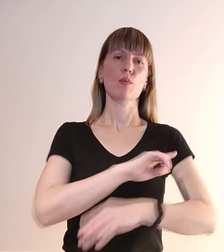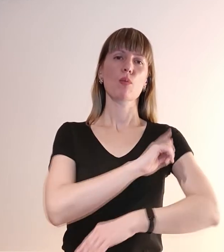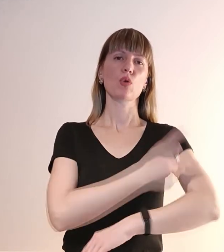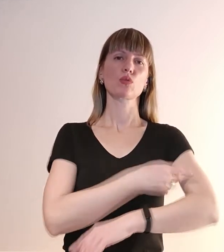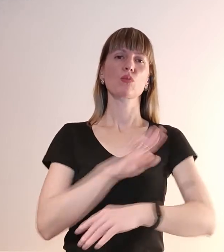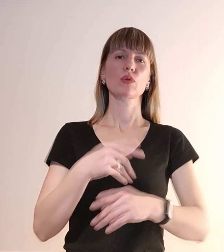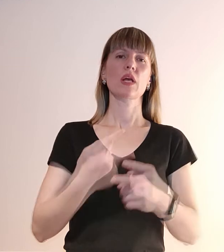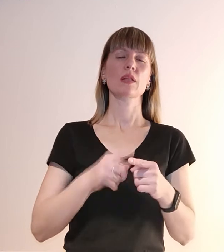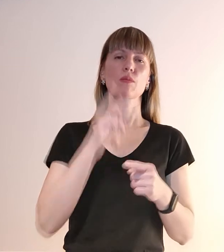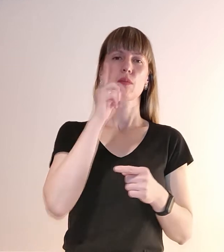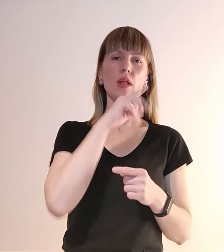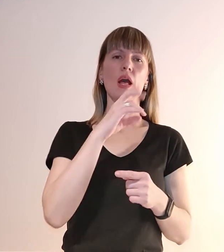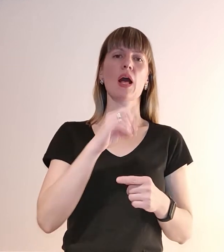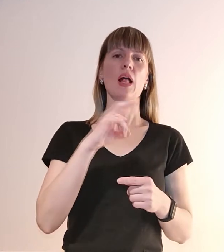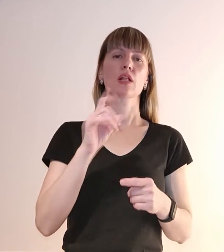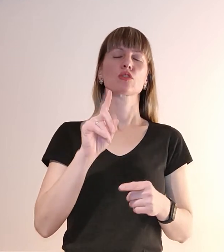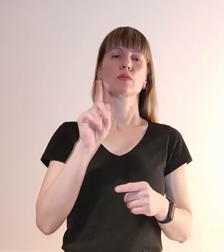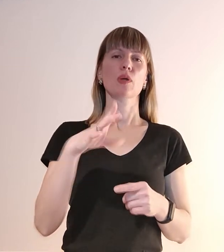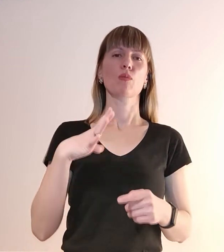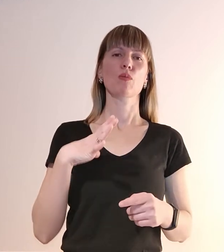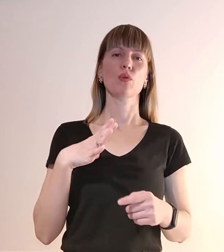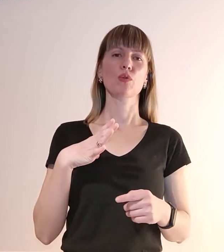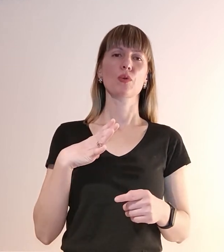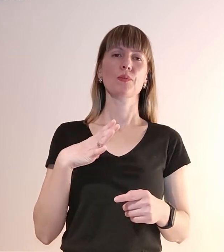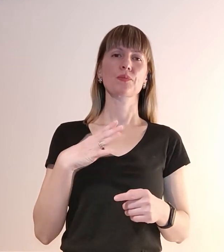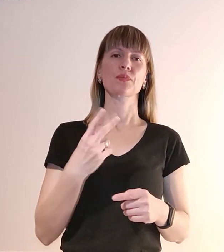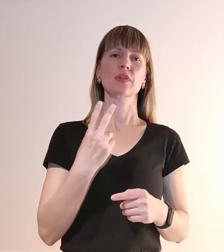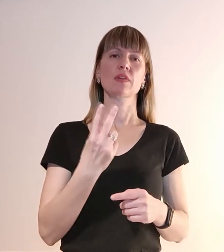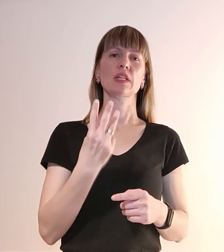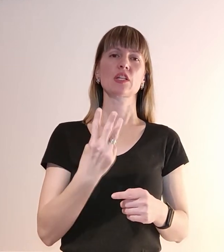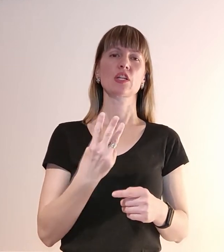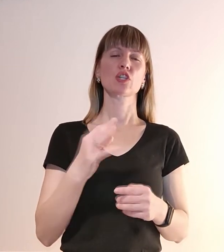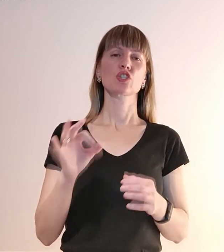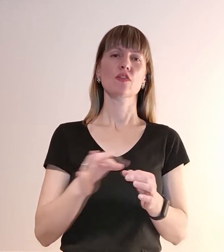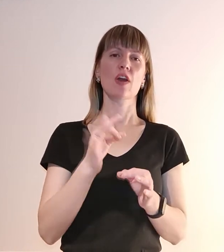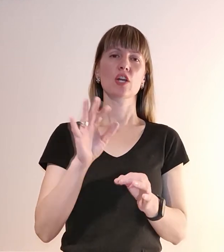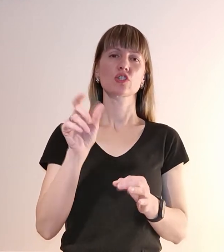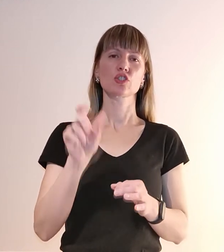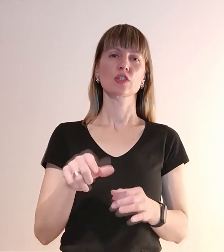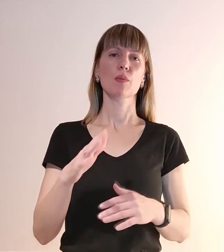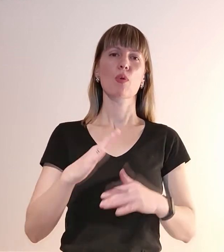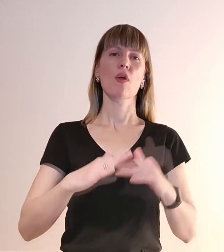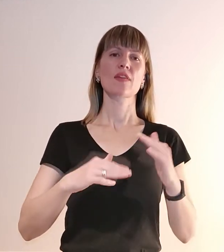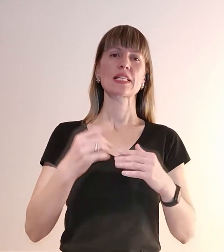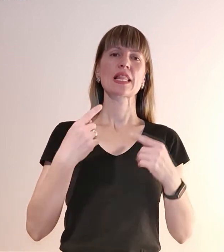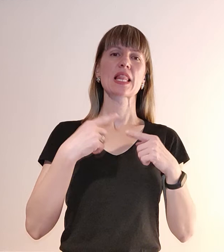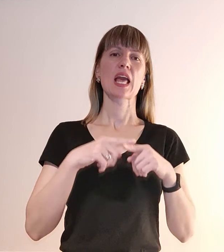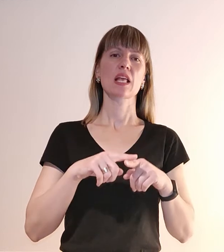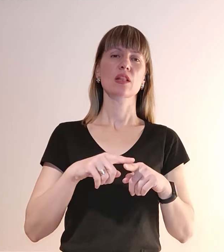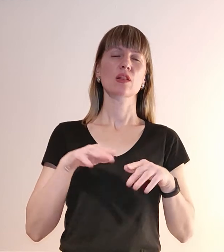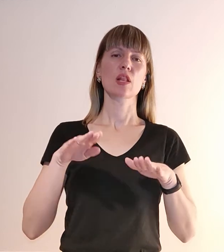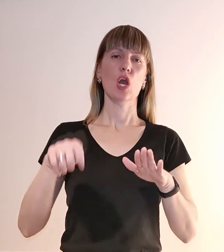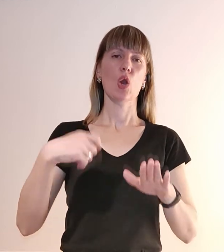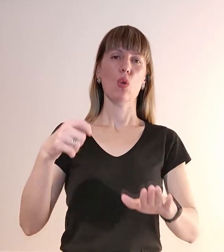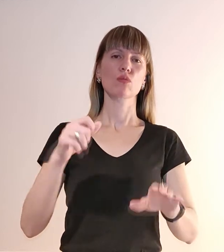невелике буде, але щоб там було 2-3 швачки, хоча з професійною технікою, вони вже можуть виробляти і